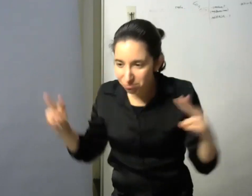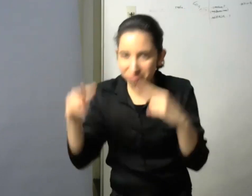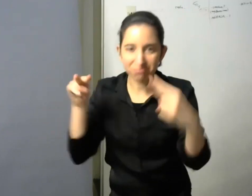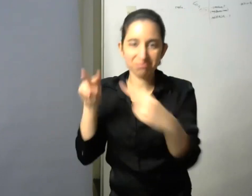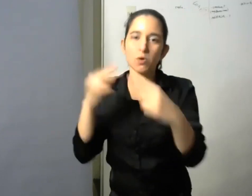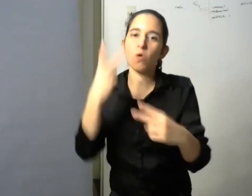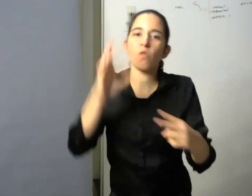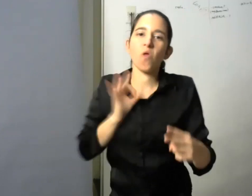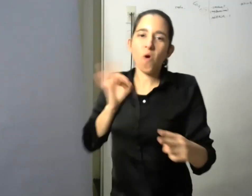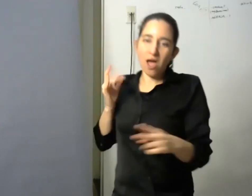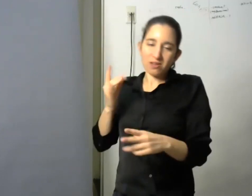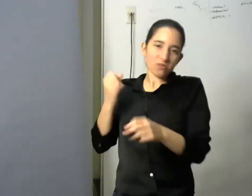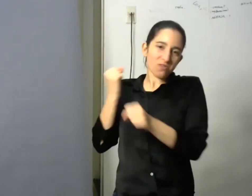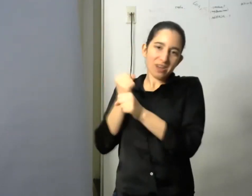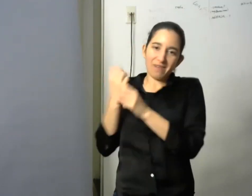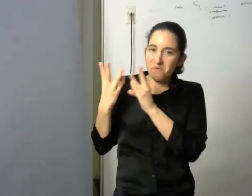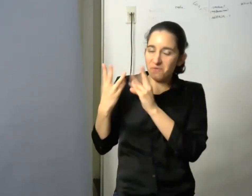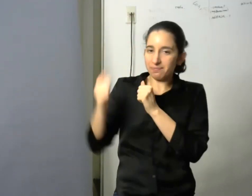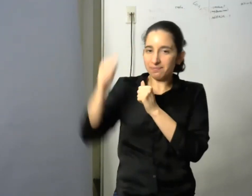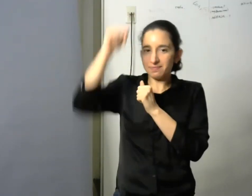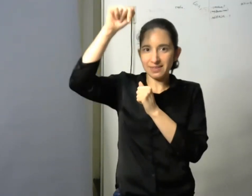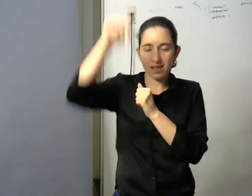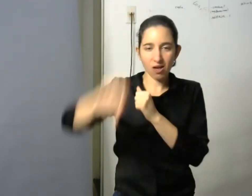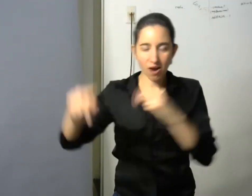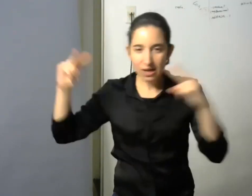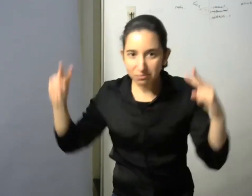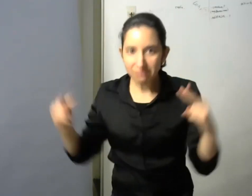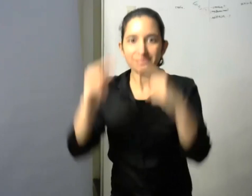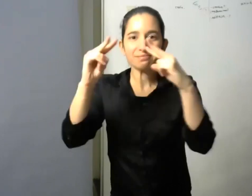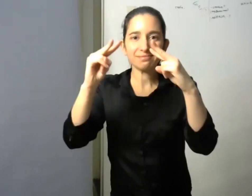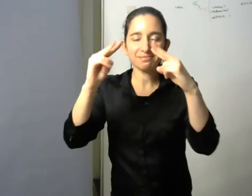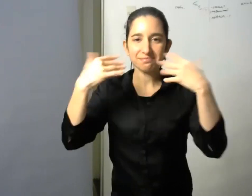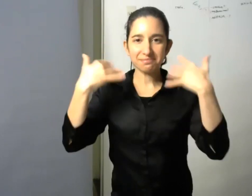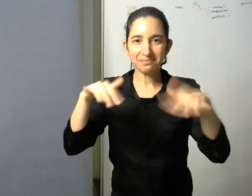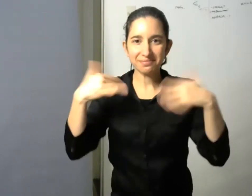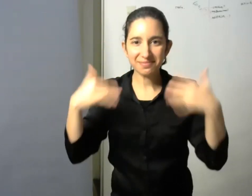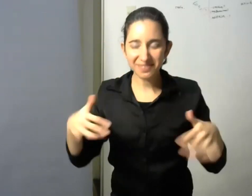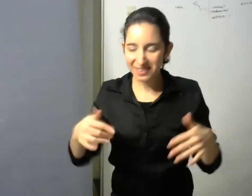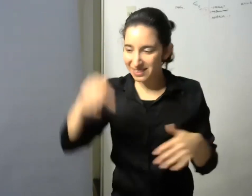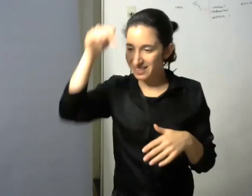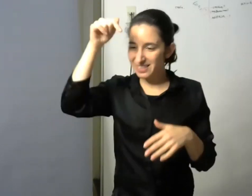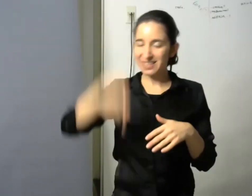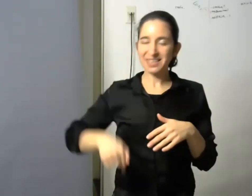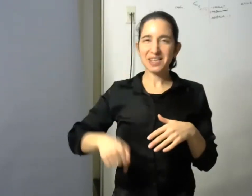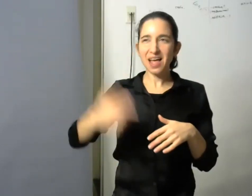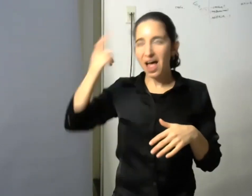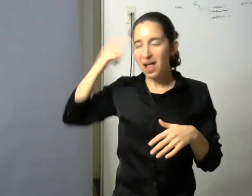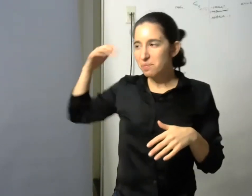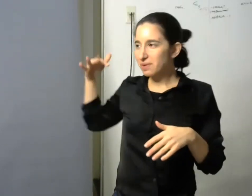y en este caso nunca pensé que mi reencuentro iba a ser en este contexto y en esta realidad